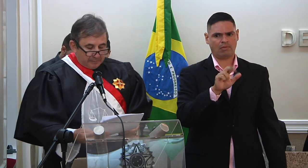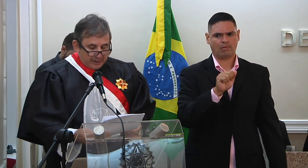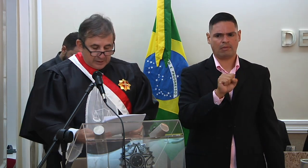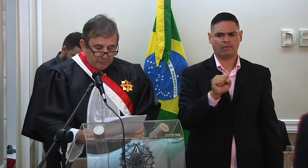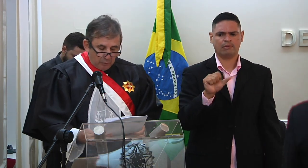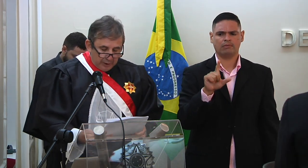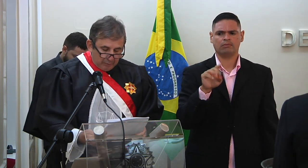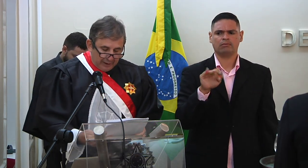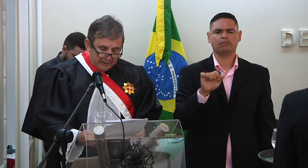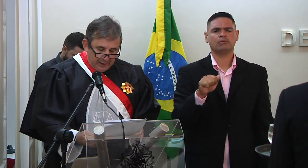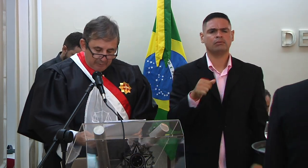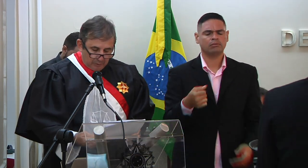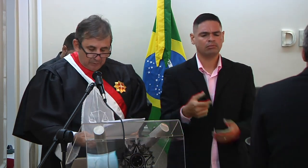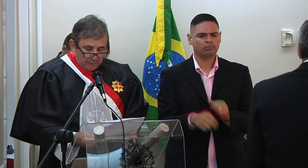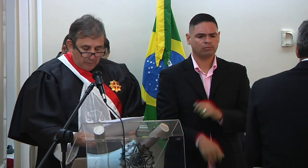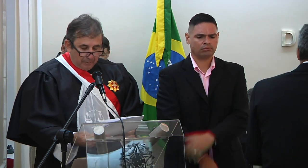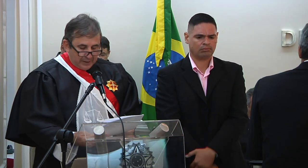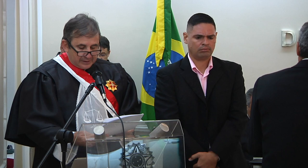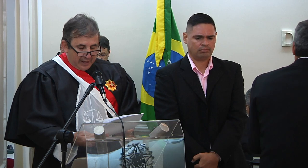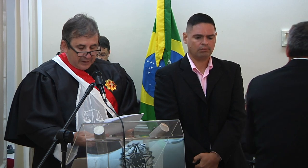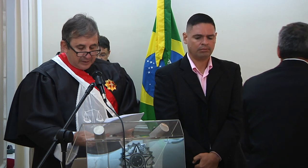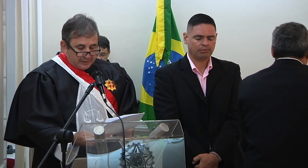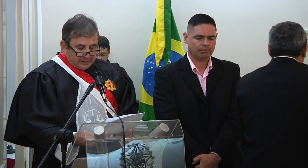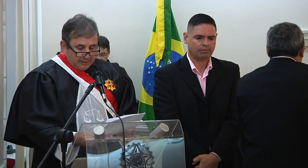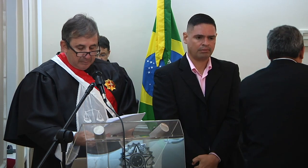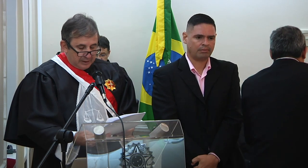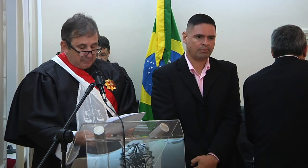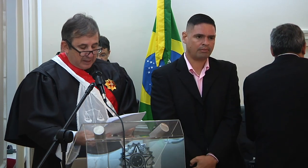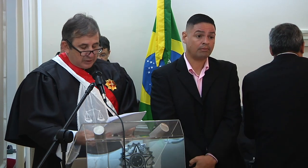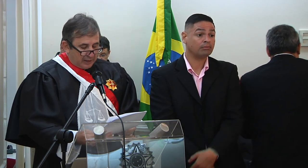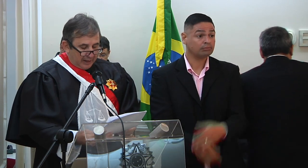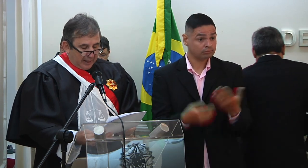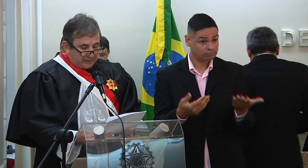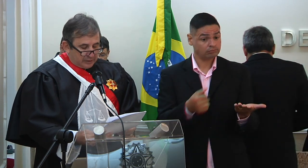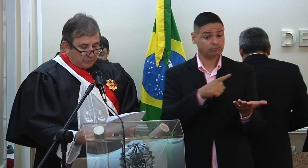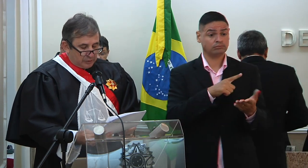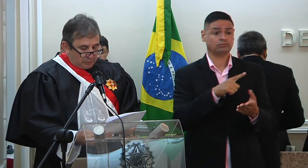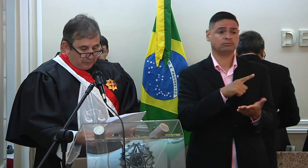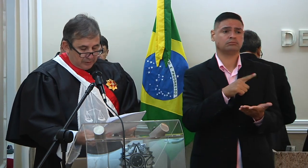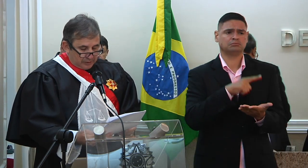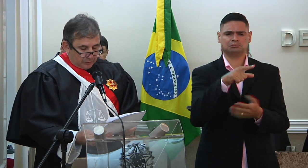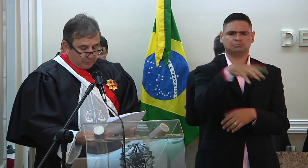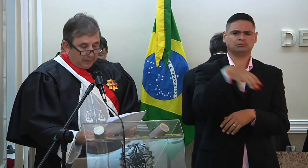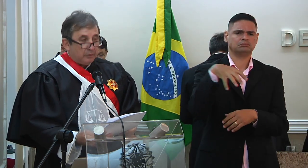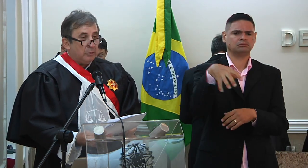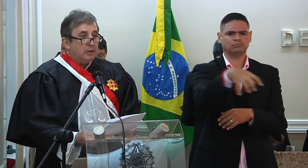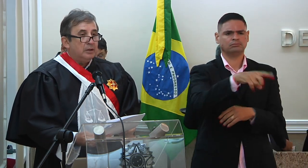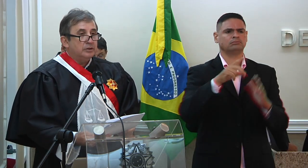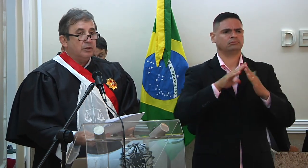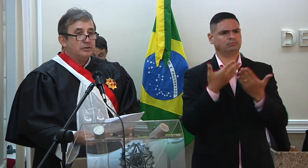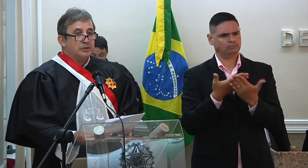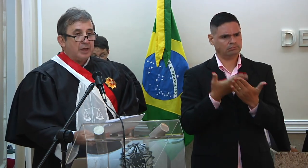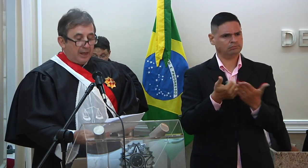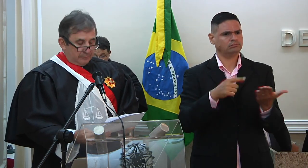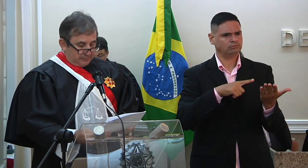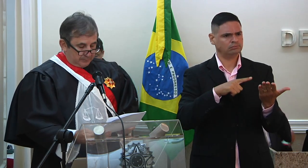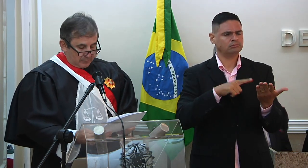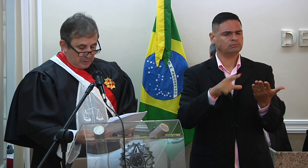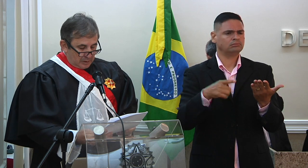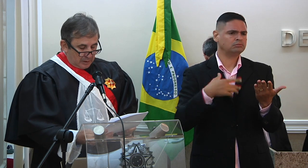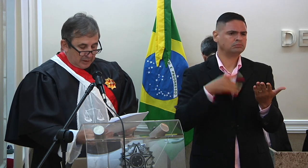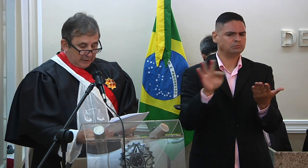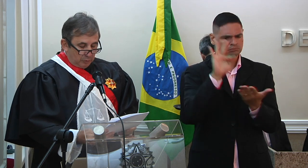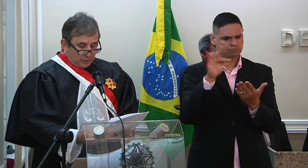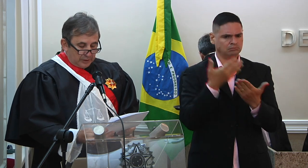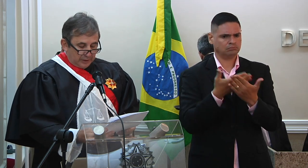expressivo currículo acadêmico, com passagens pelas mais destacadas instituições de ensino superior de nosso Estado.